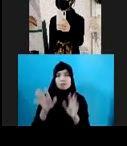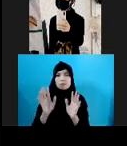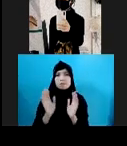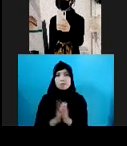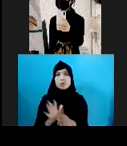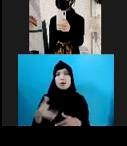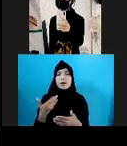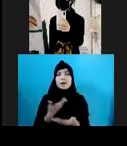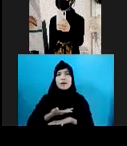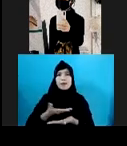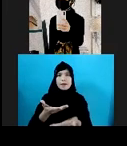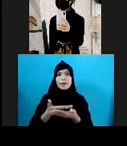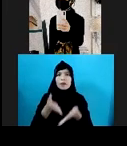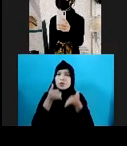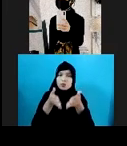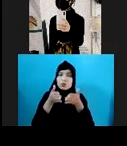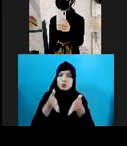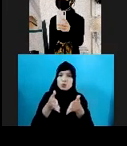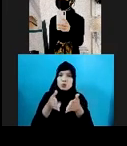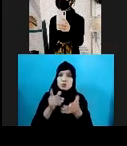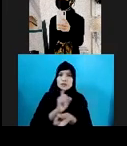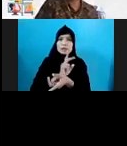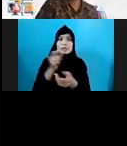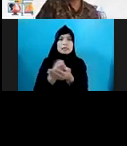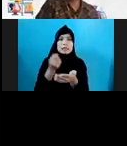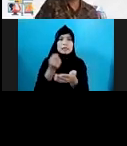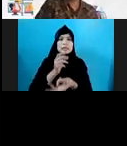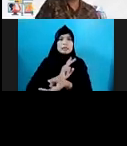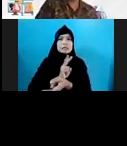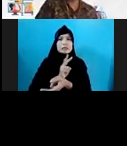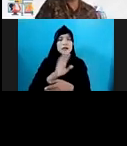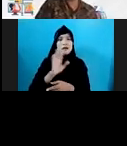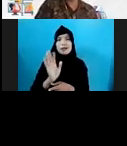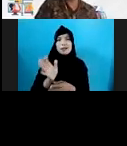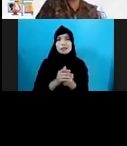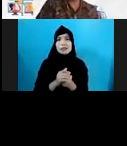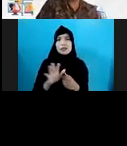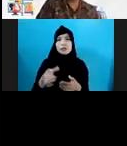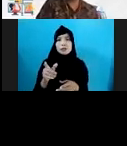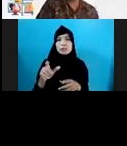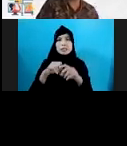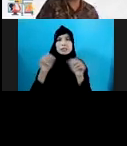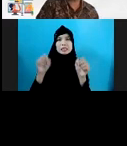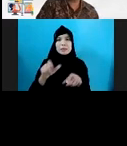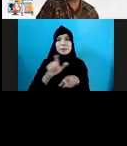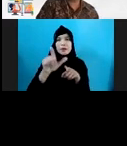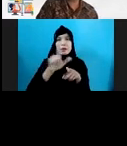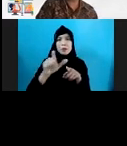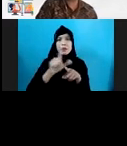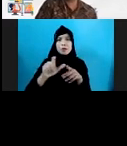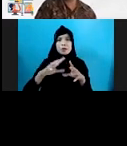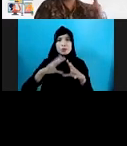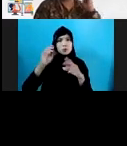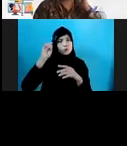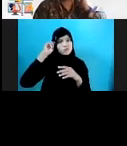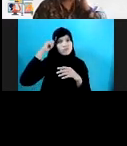kekerasan eksploitasi daring. Tidak punya kita. Sistem pelaporan sangat kompleks, sehingga membingungkan korban. Belum lagi